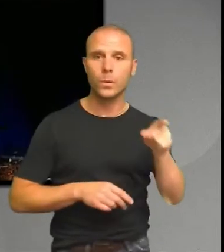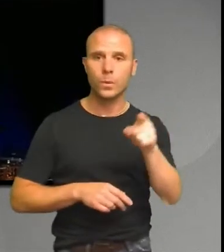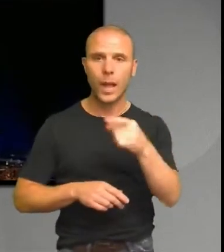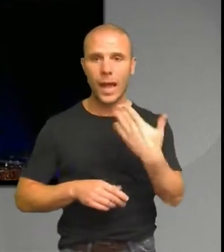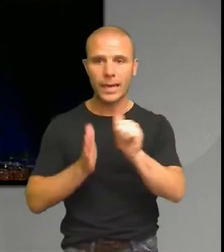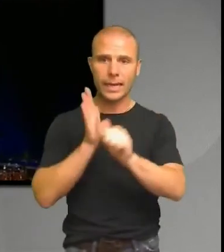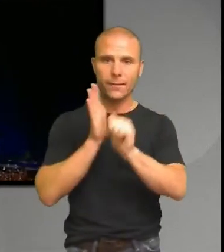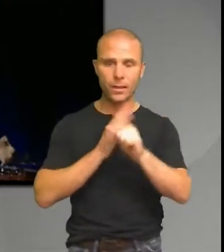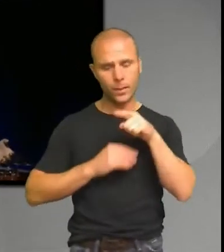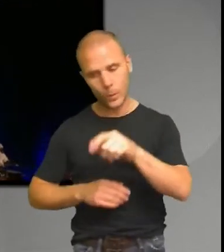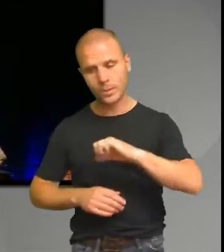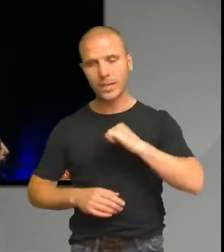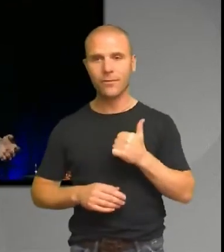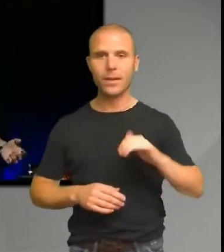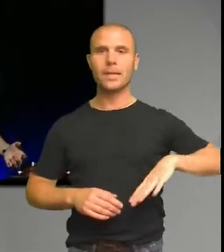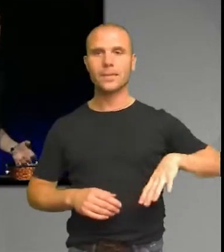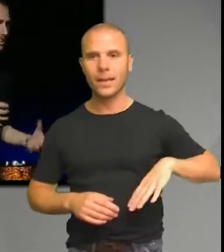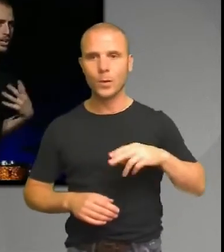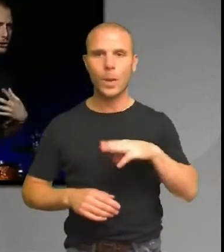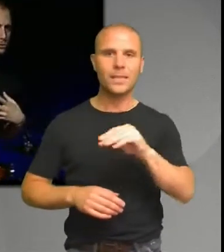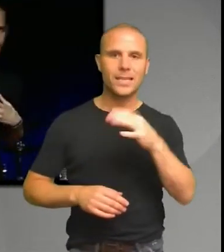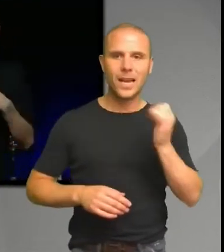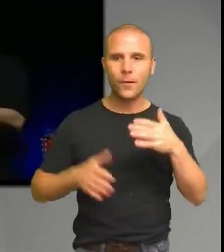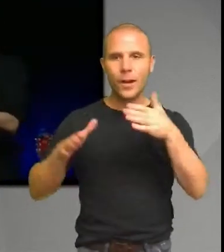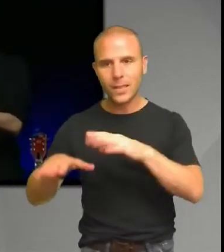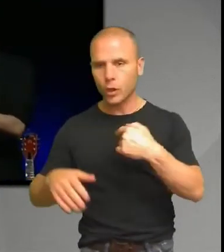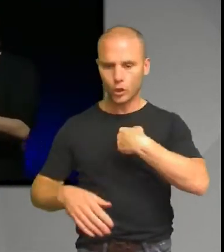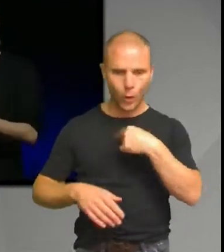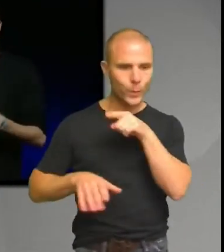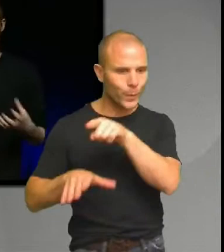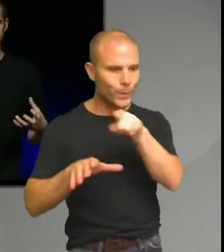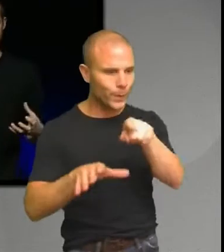är mästaren. Du är messias. Du är frälsaren. Jag är också det. Och du är också det. Vi är alla det.